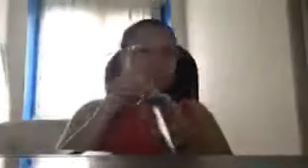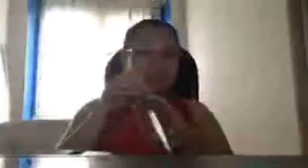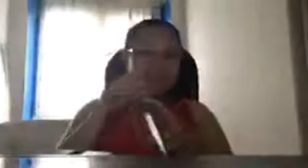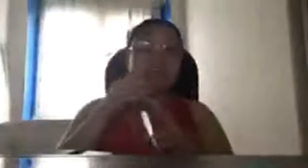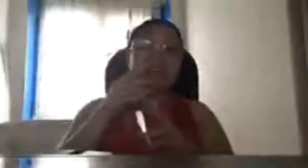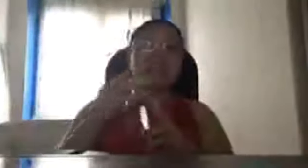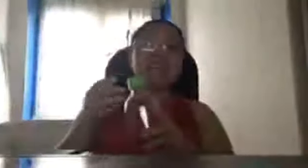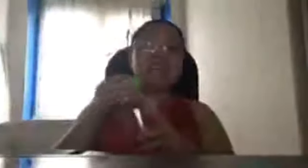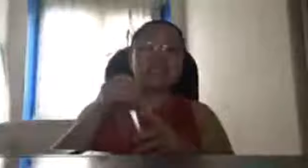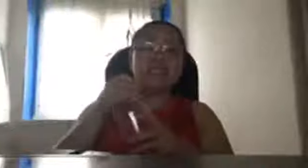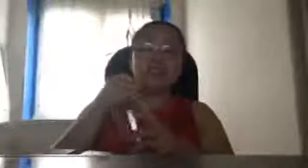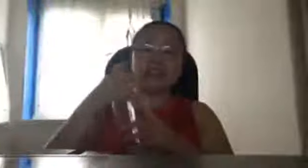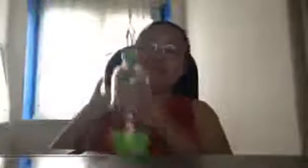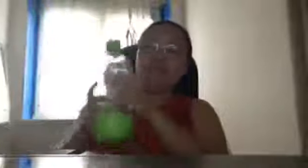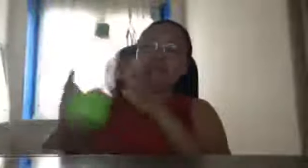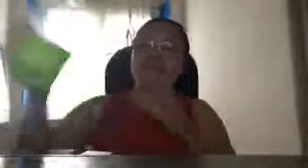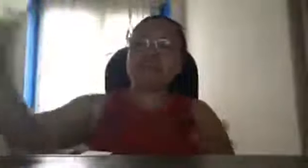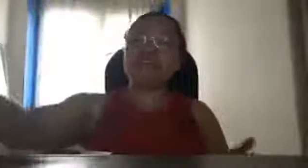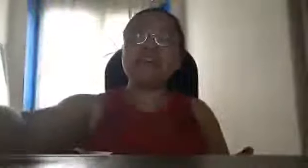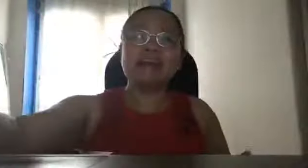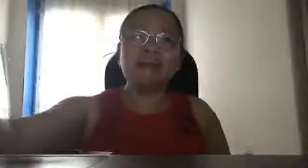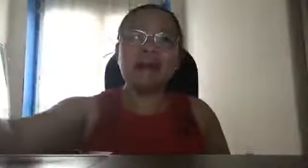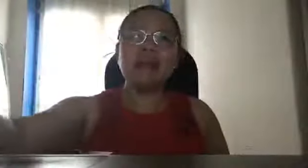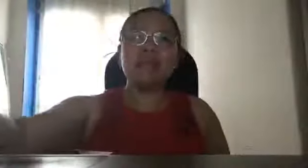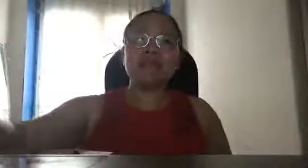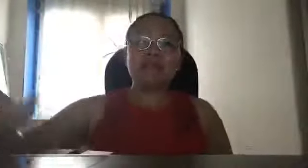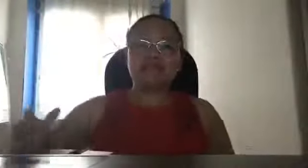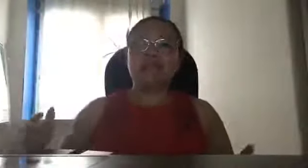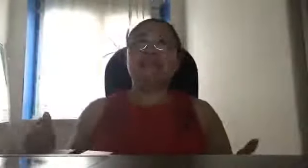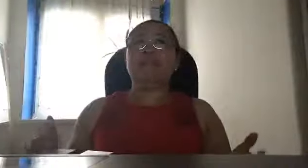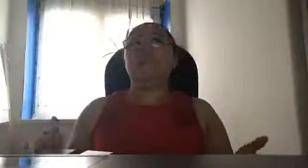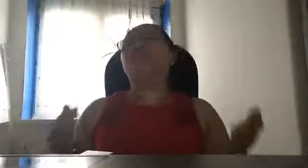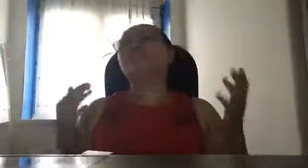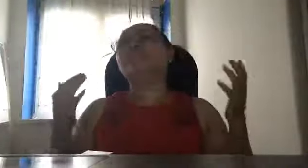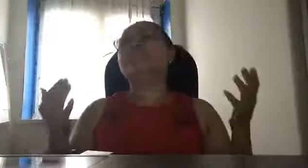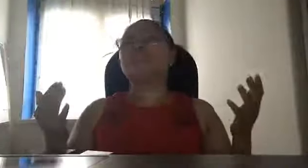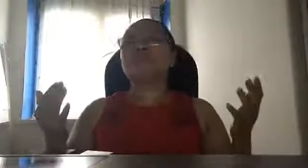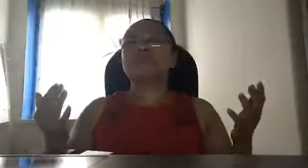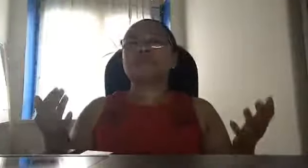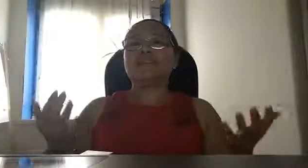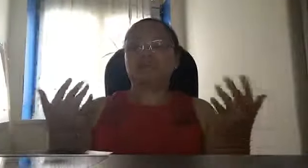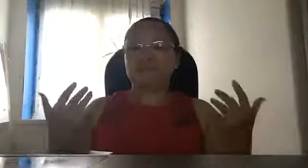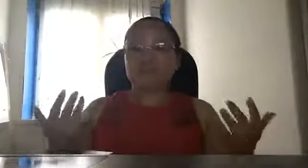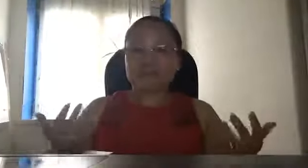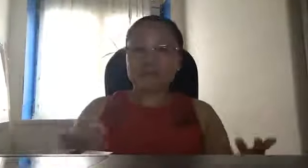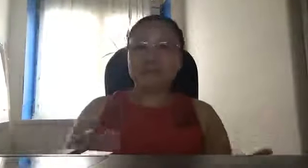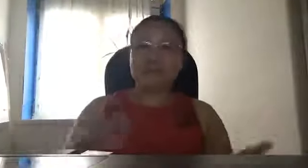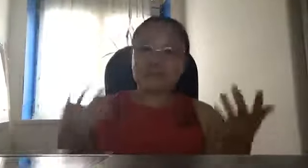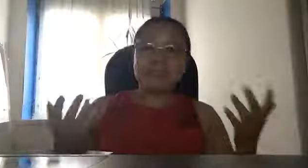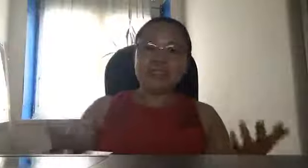di ba ngayon si Trump laging nagyayabang ah pwedeng